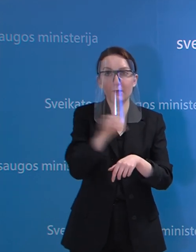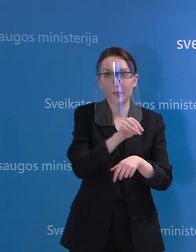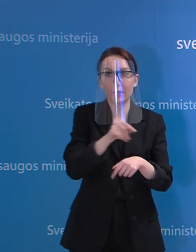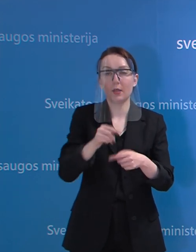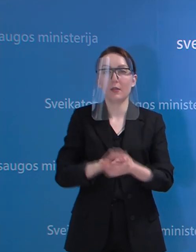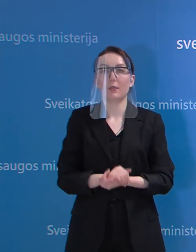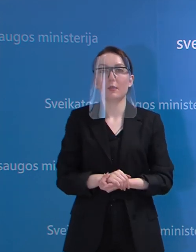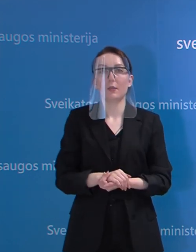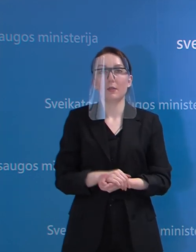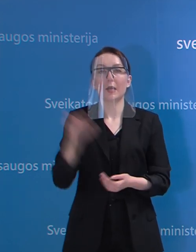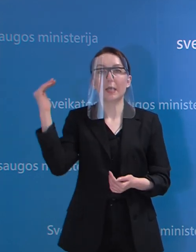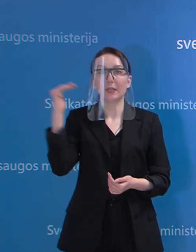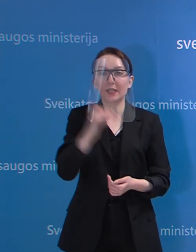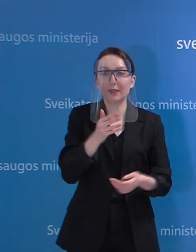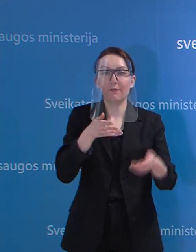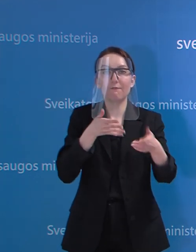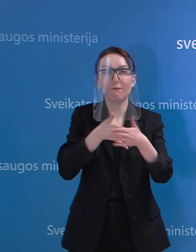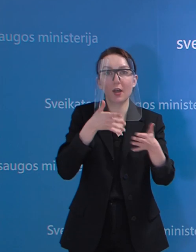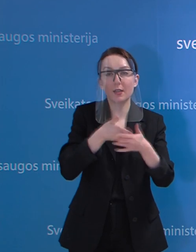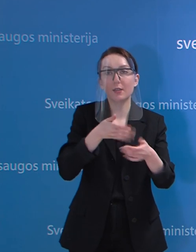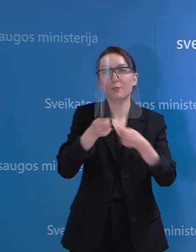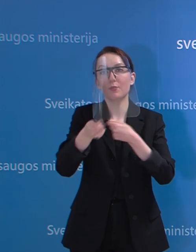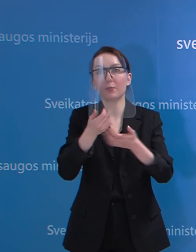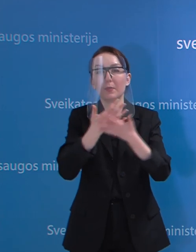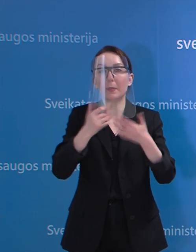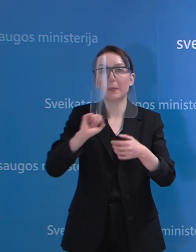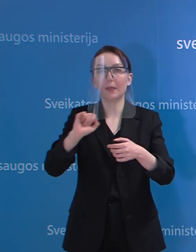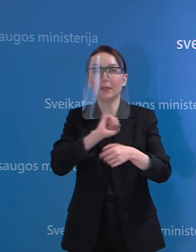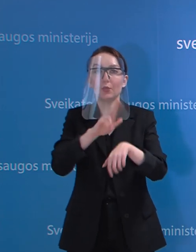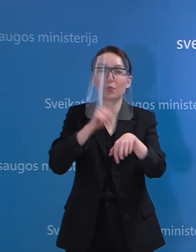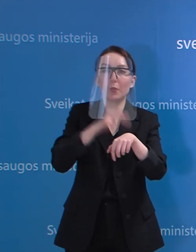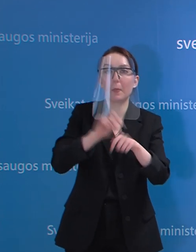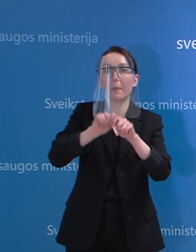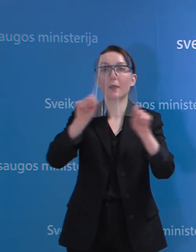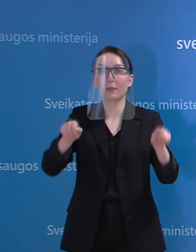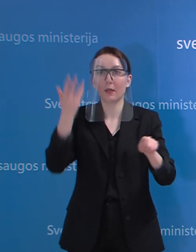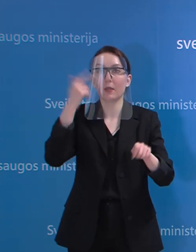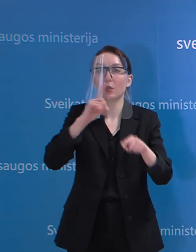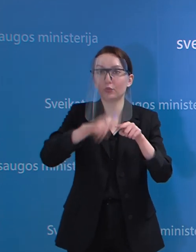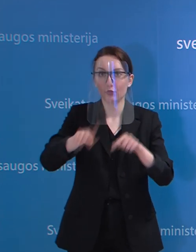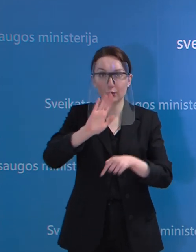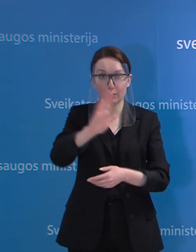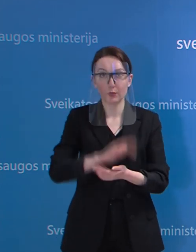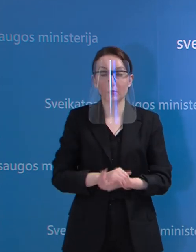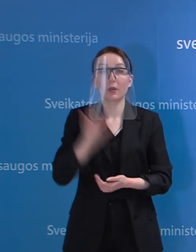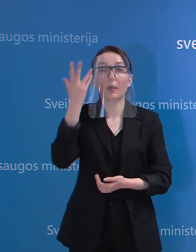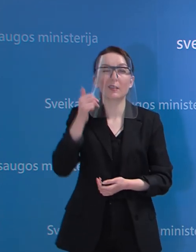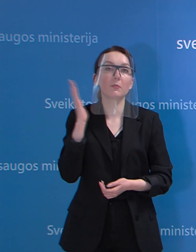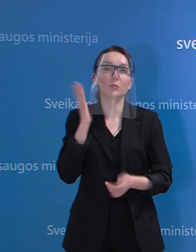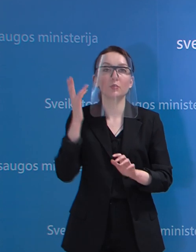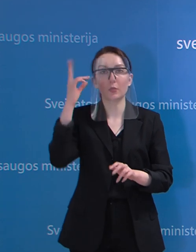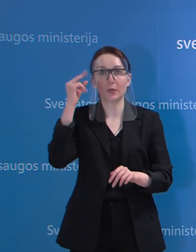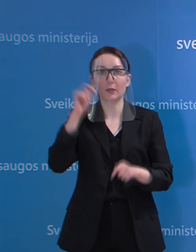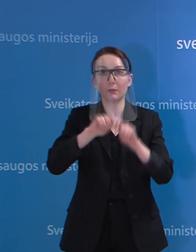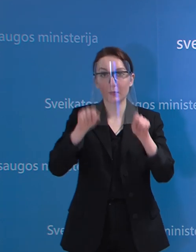valdymė dalyvaujančių pareigūnų ir medikų testavimas bus pradėtas jau tojo pat. Kada tai galėtų būti